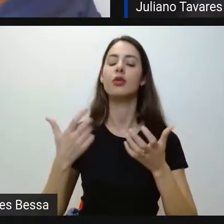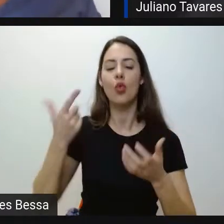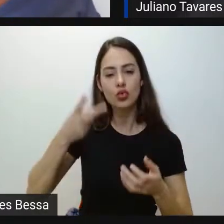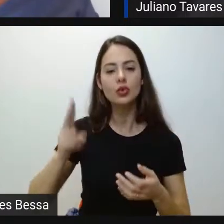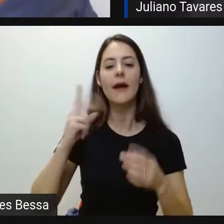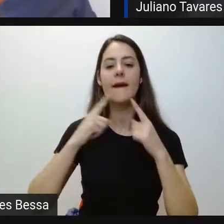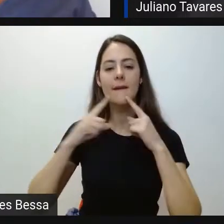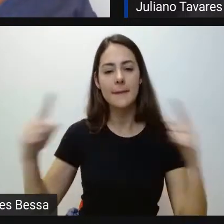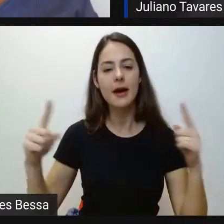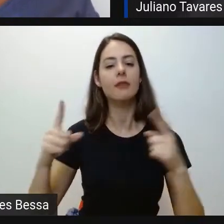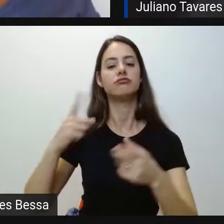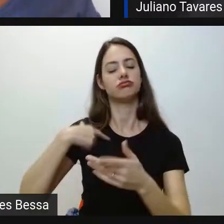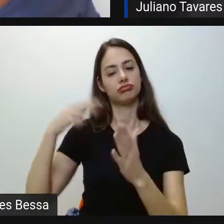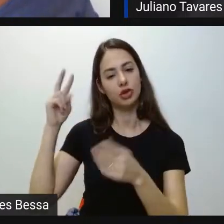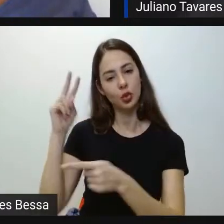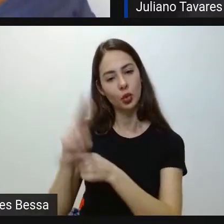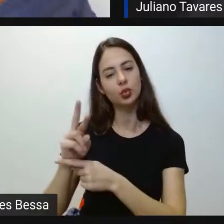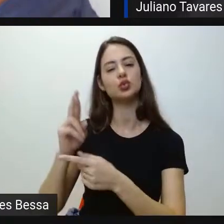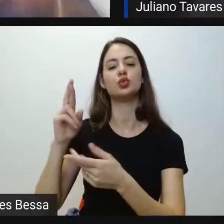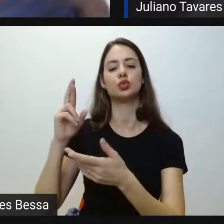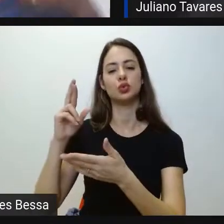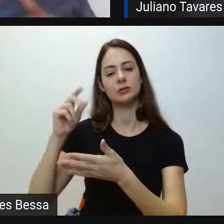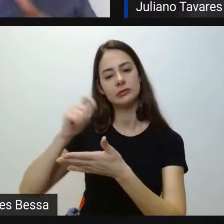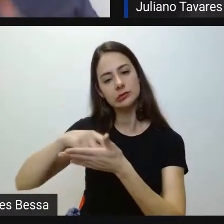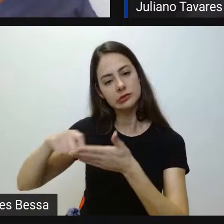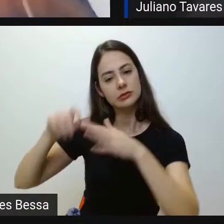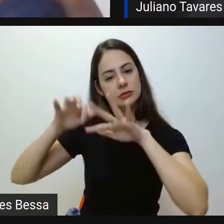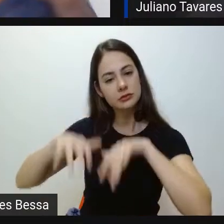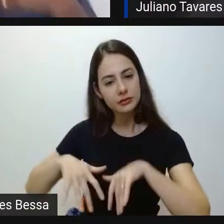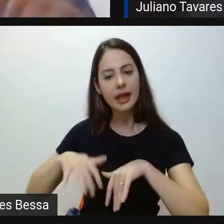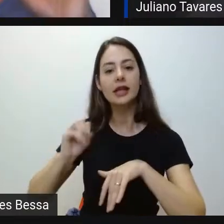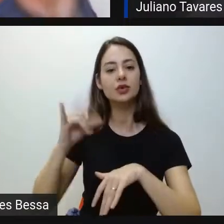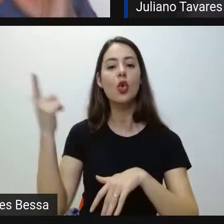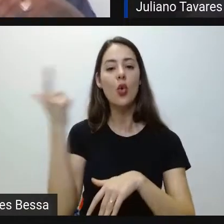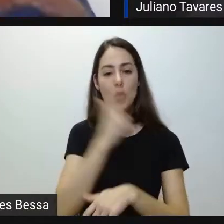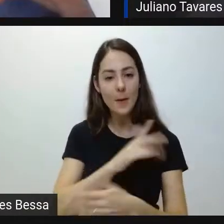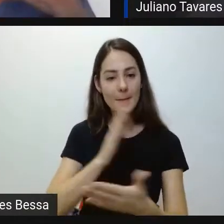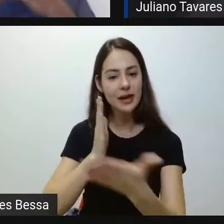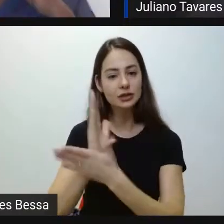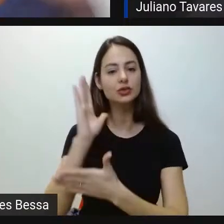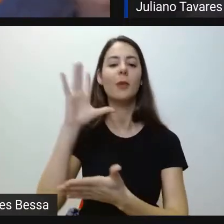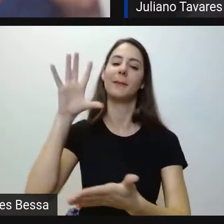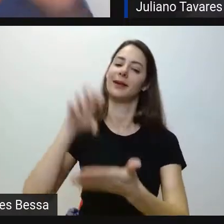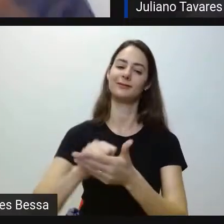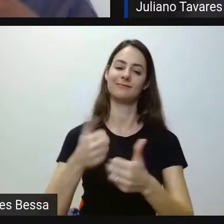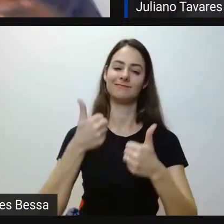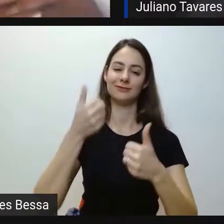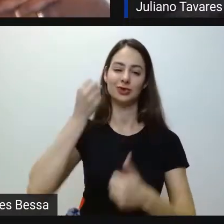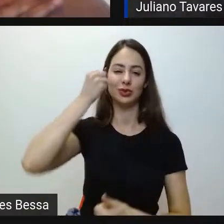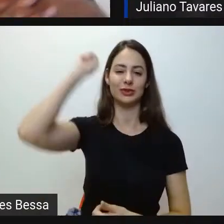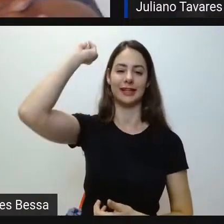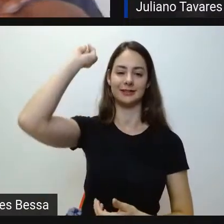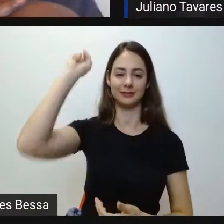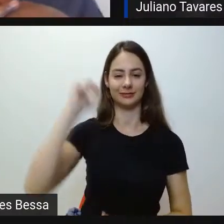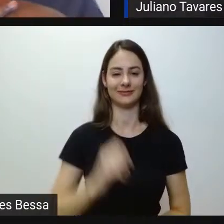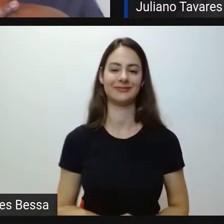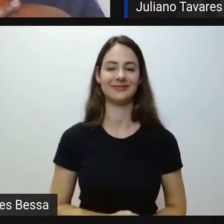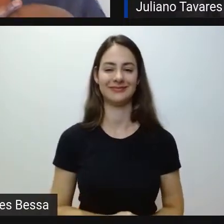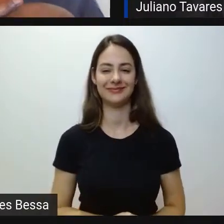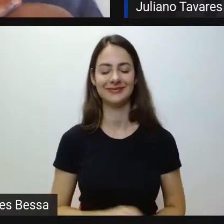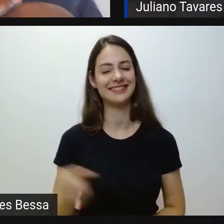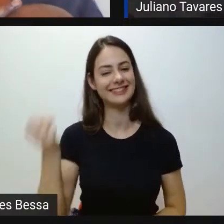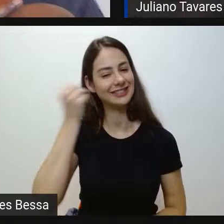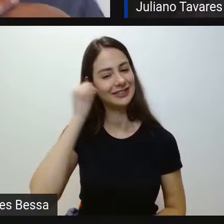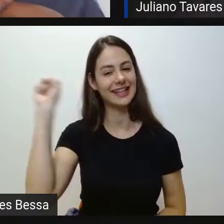Faz o recurso, fundamenta o recurso e dando certo, matricula e sucesso. sucesso